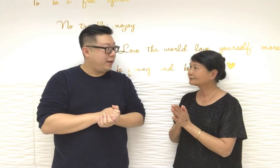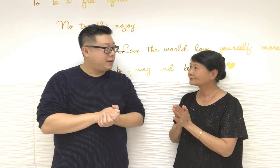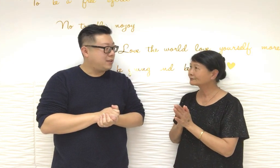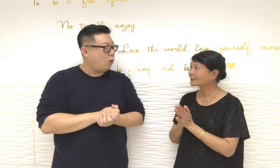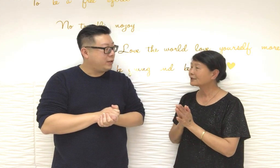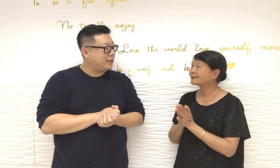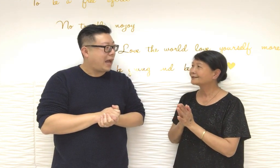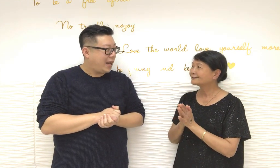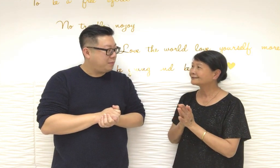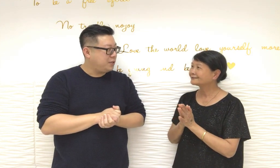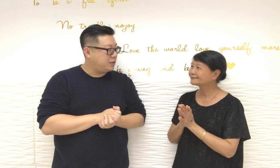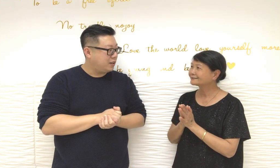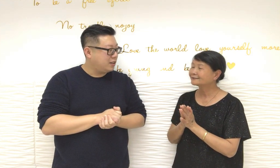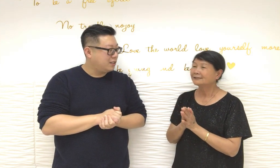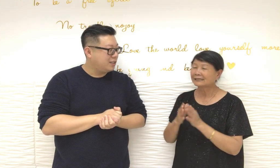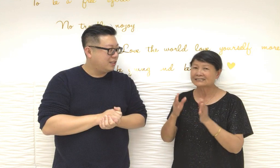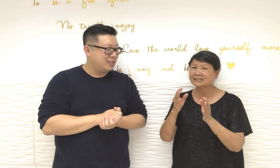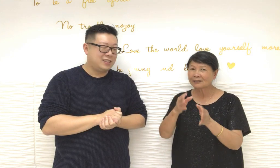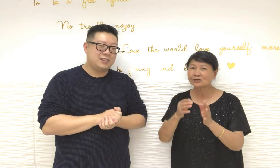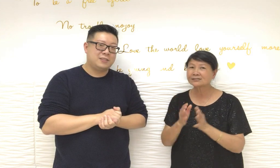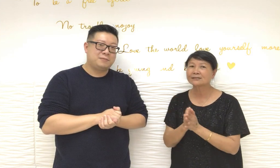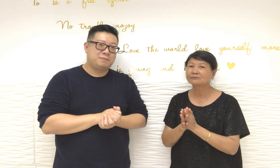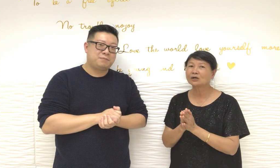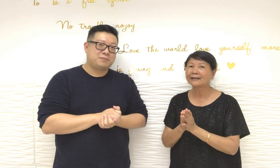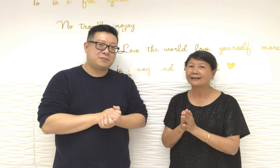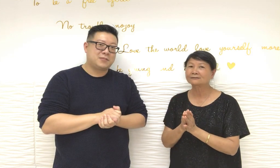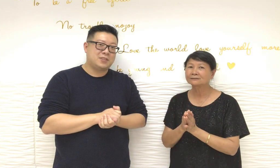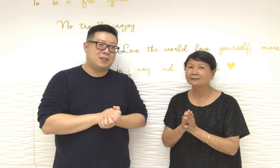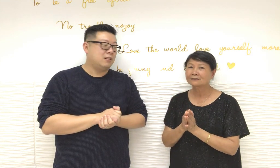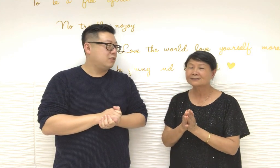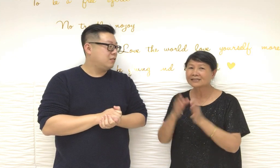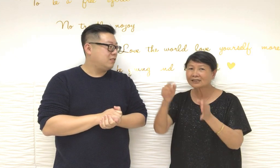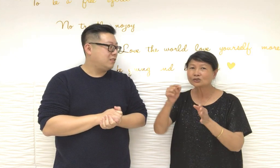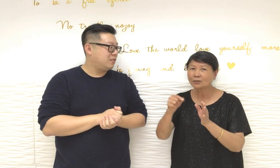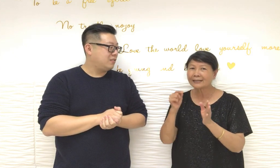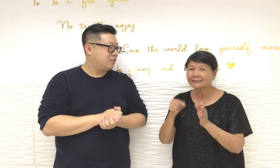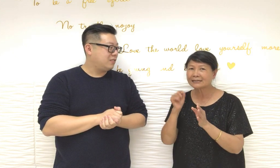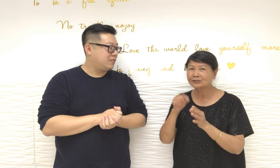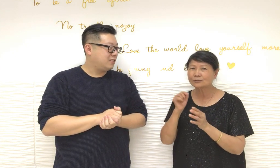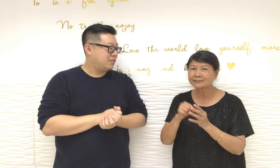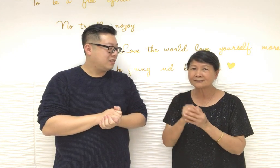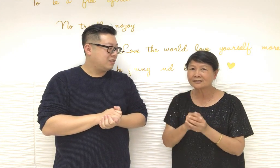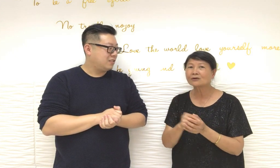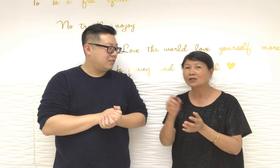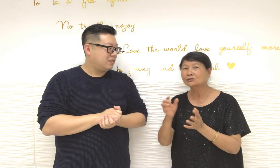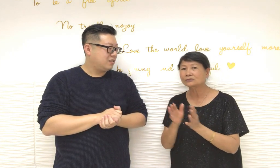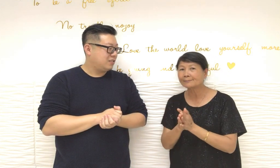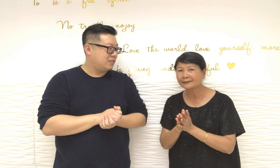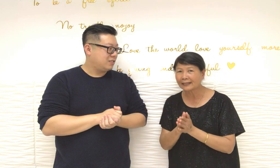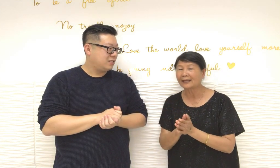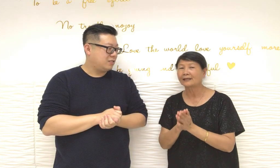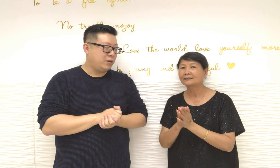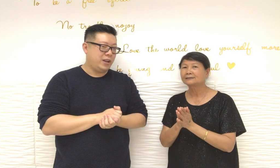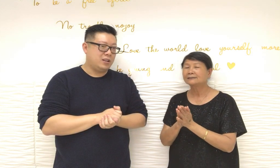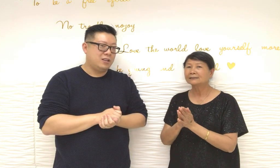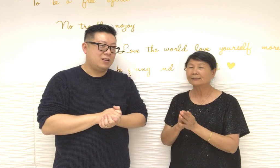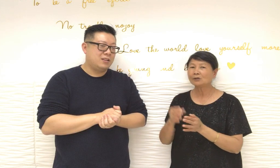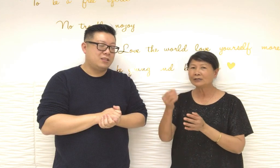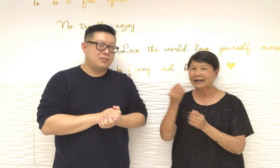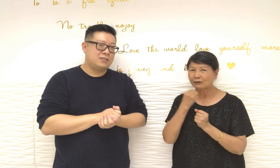就是大顆出來紙幣它是塞不到的哦塞那裏呢就是用真錢我是用一元的OK那它口